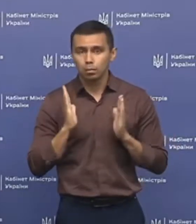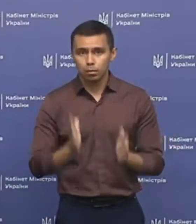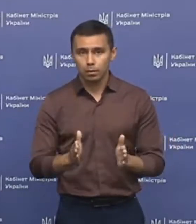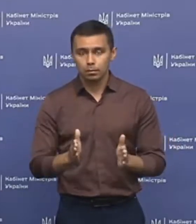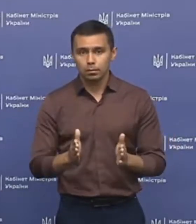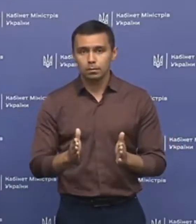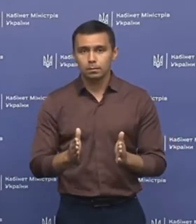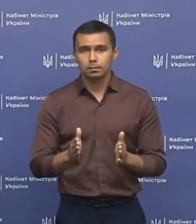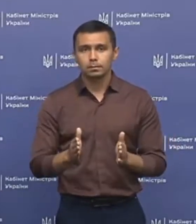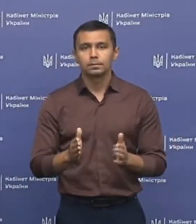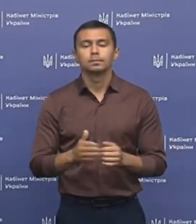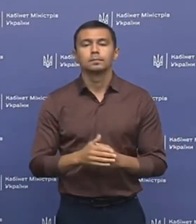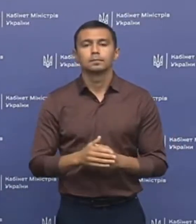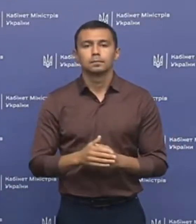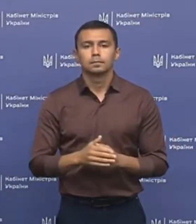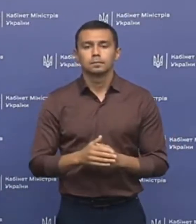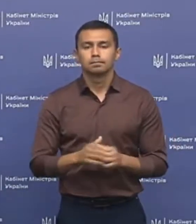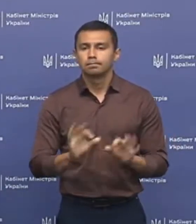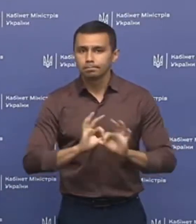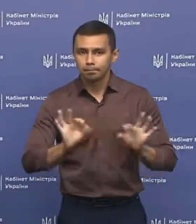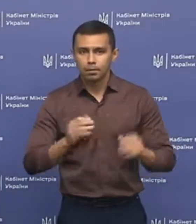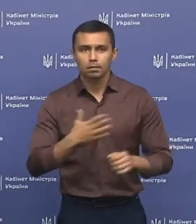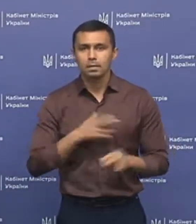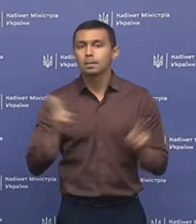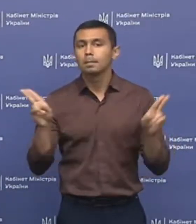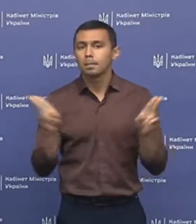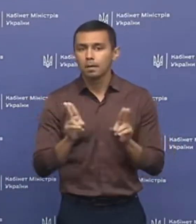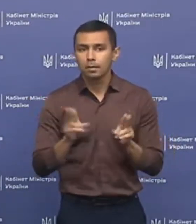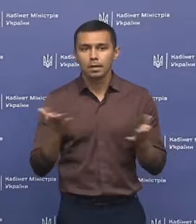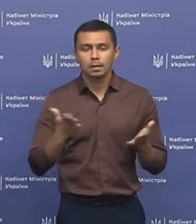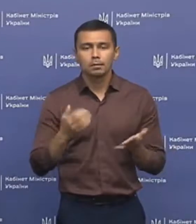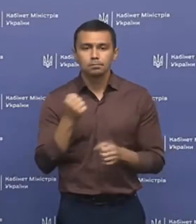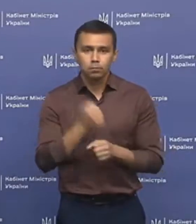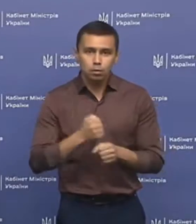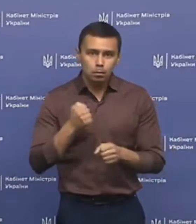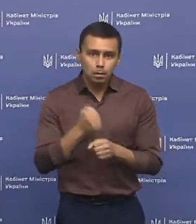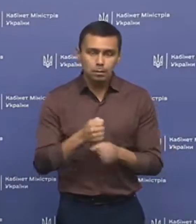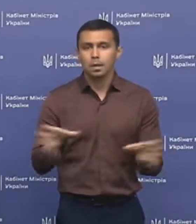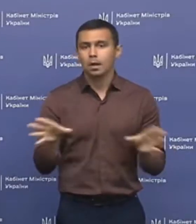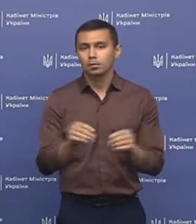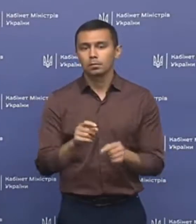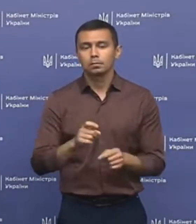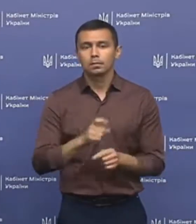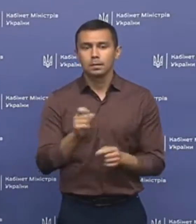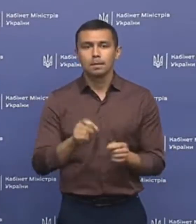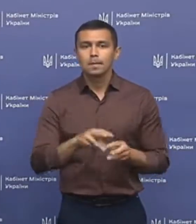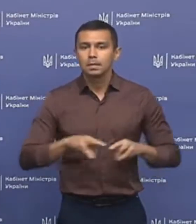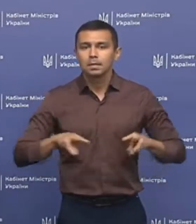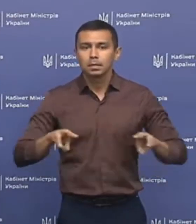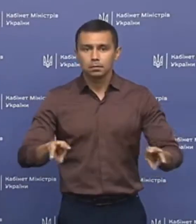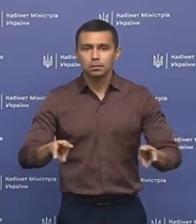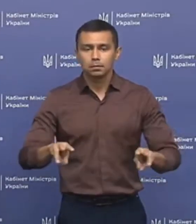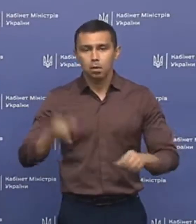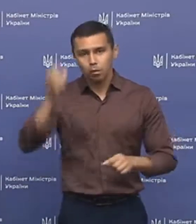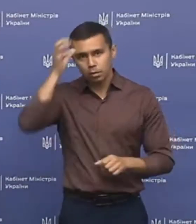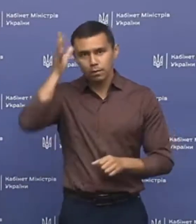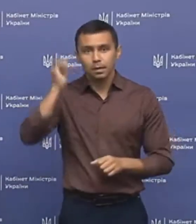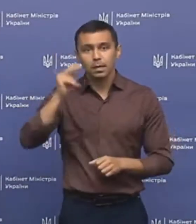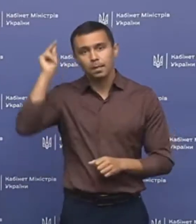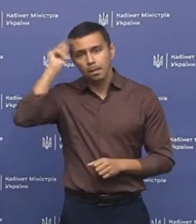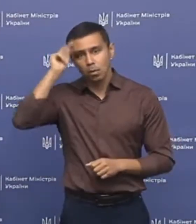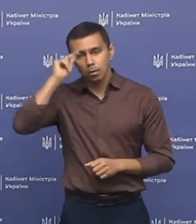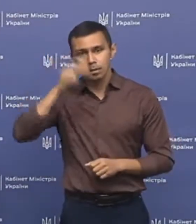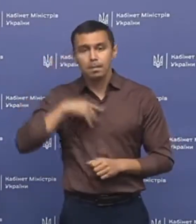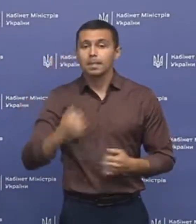викладати в наших правилах, які розробляються разом з Міністерством освіти і